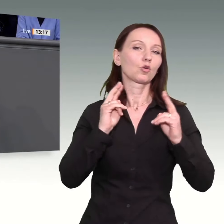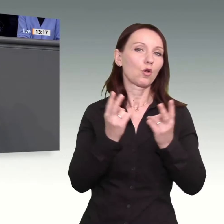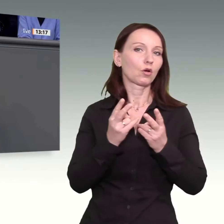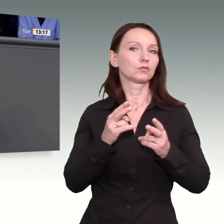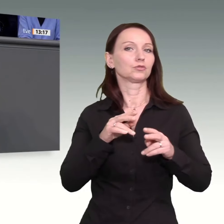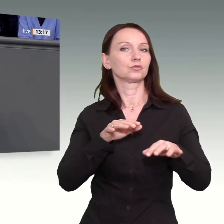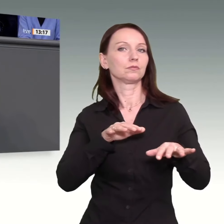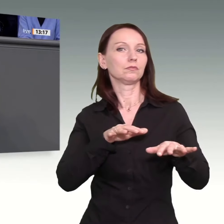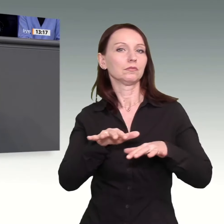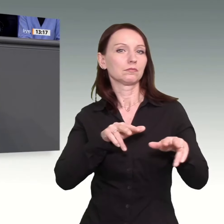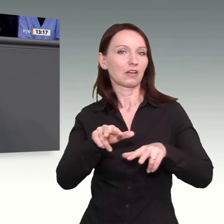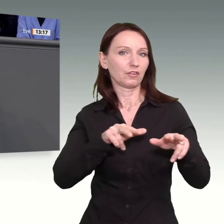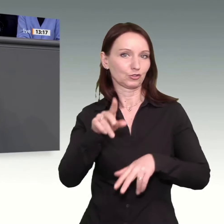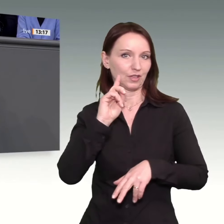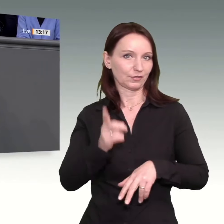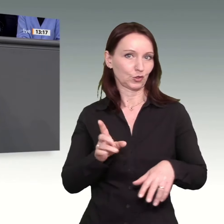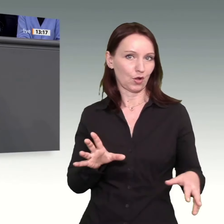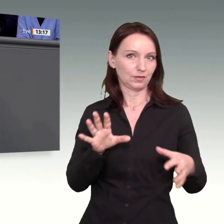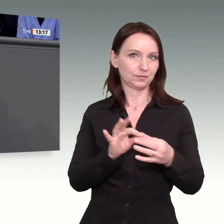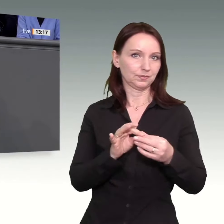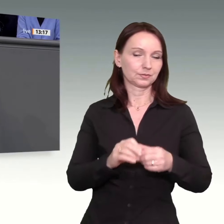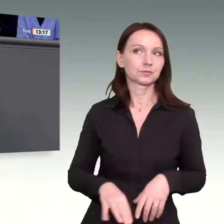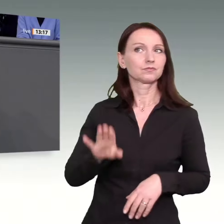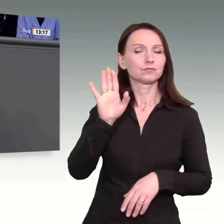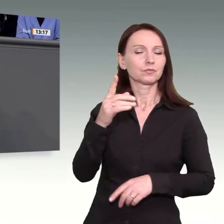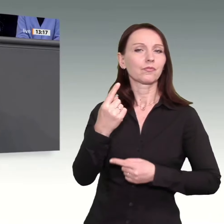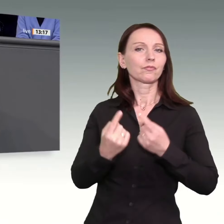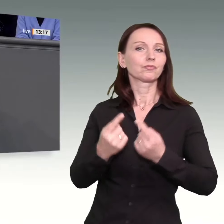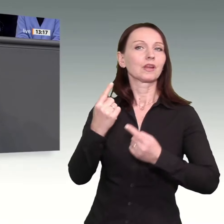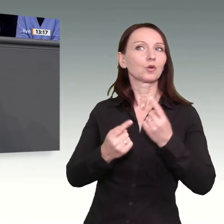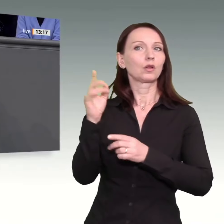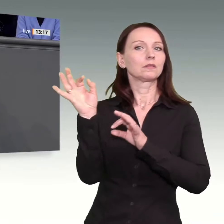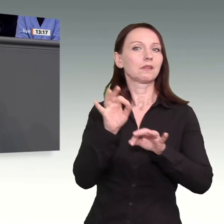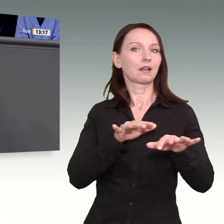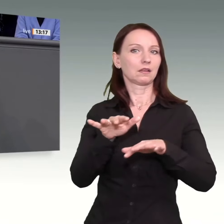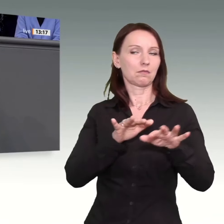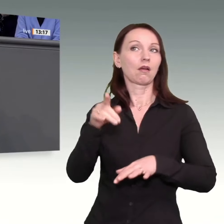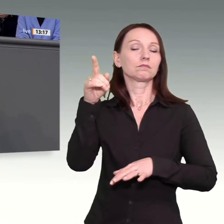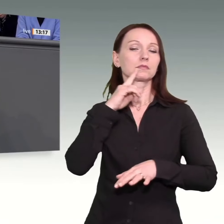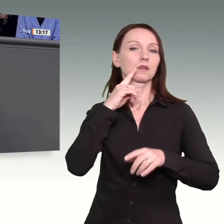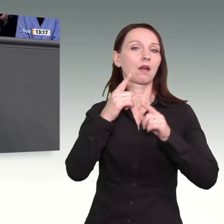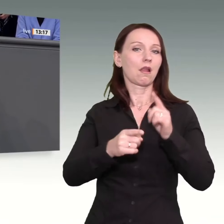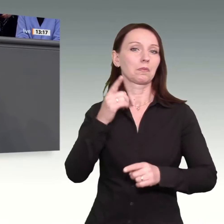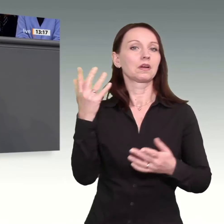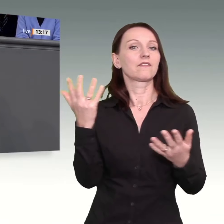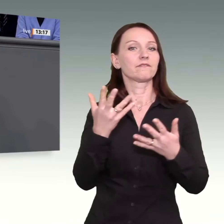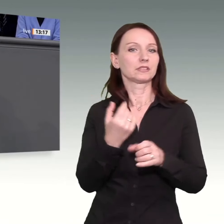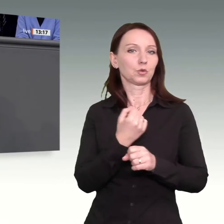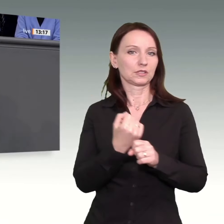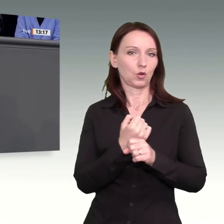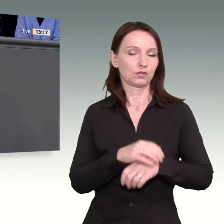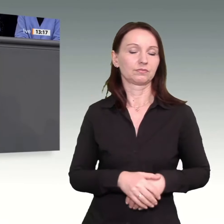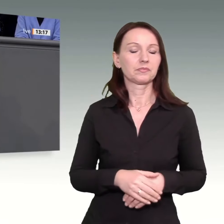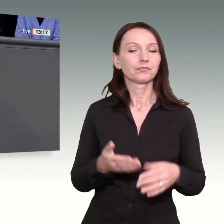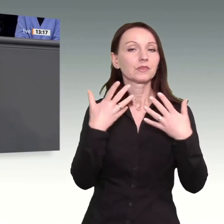Mit Ihren grünen Leitmärkten geben Sie vor, was produziert wird. Mit Klimaschutzverträgen geben